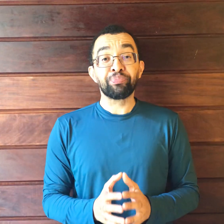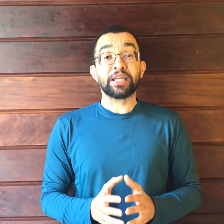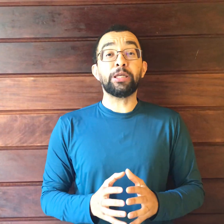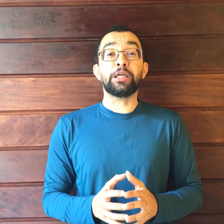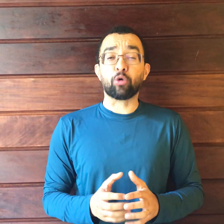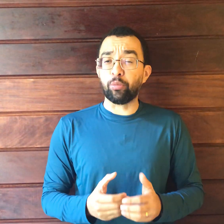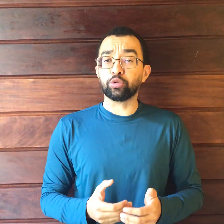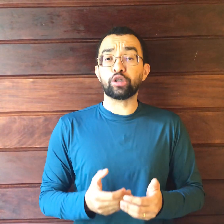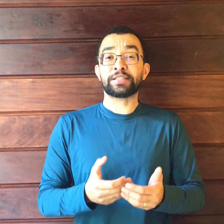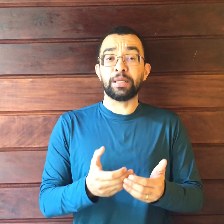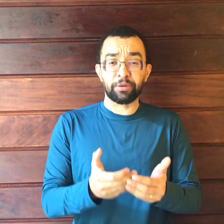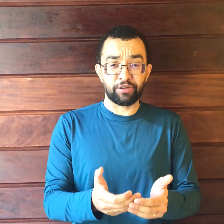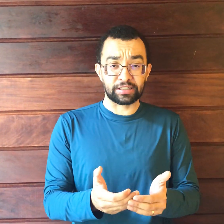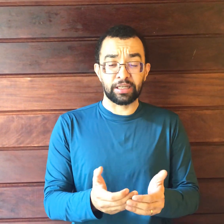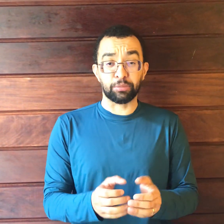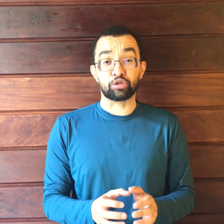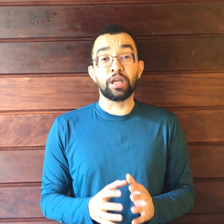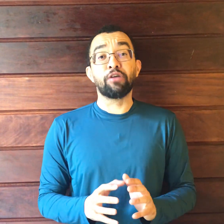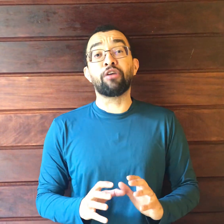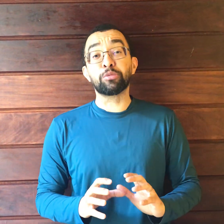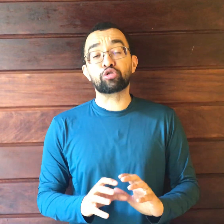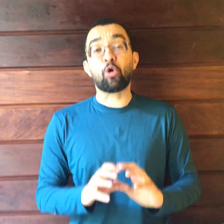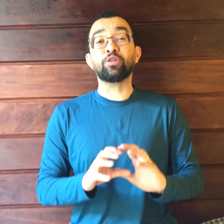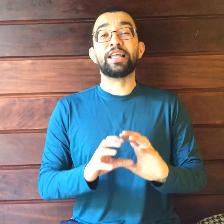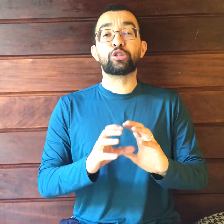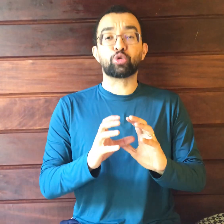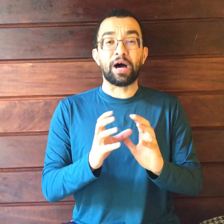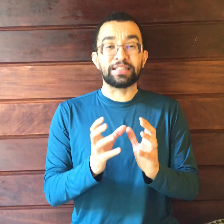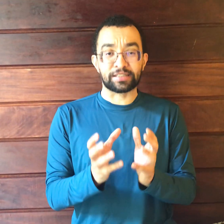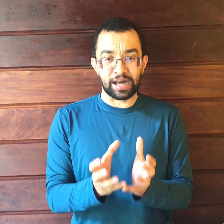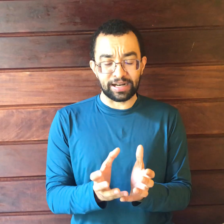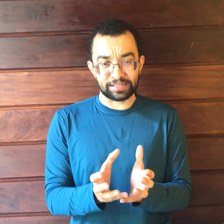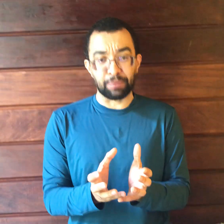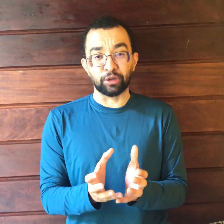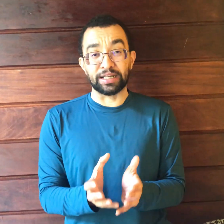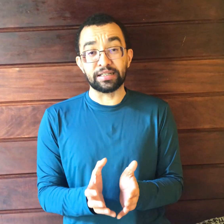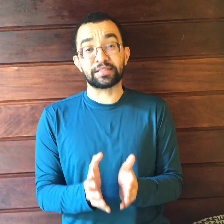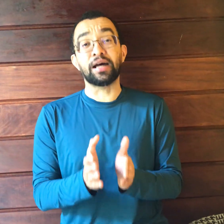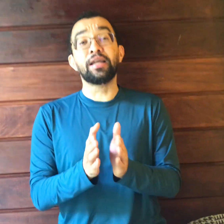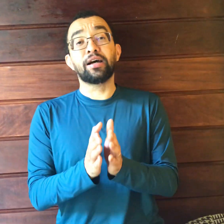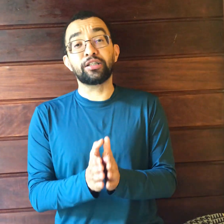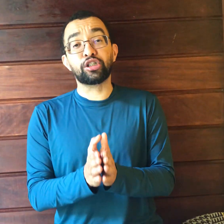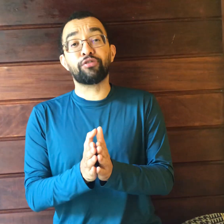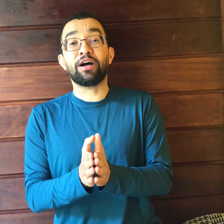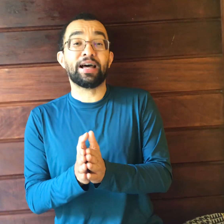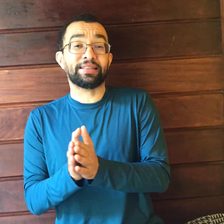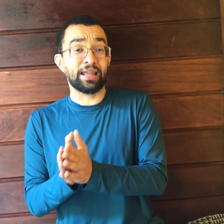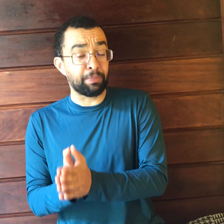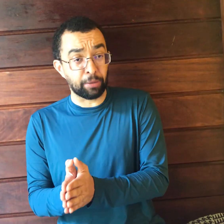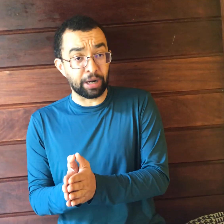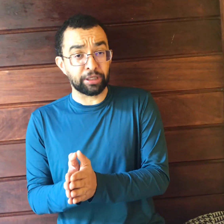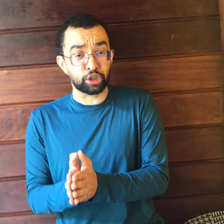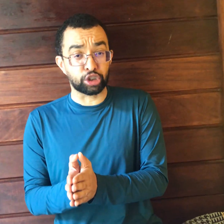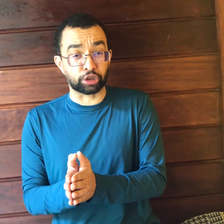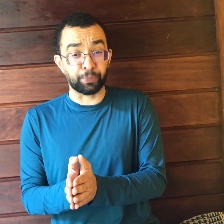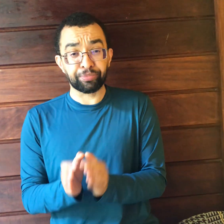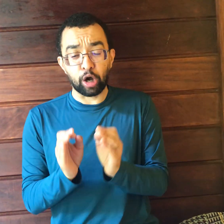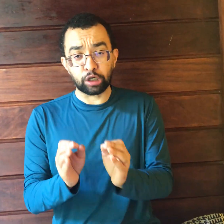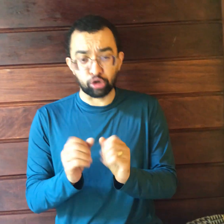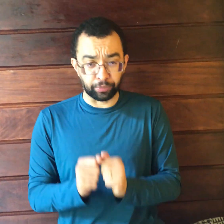E, como nós sempre fazemos, vamos contextualizar essa mudança antes de falar dela propriamente dita. Olha só,